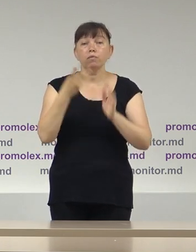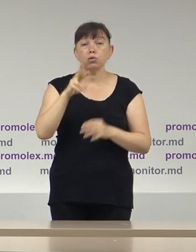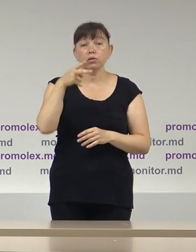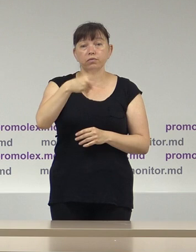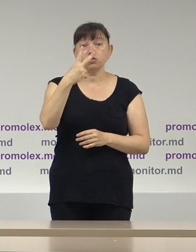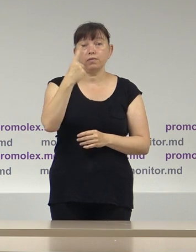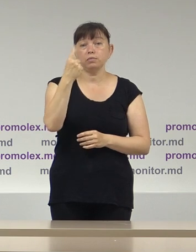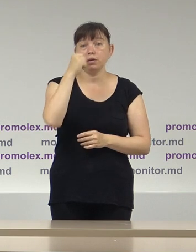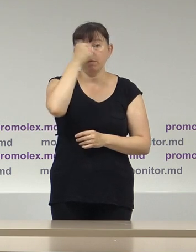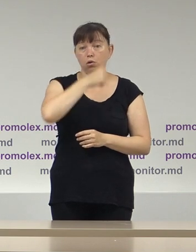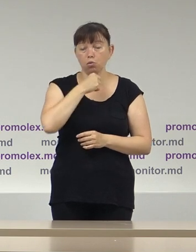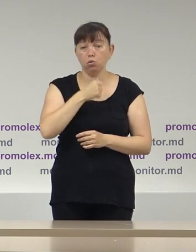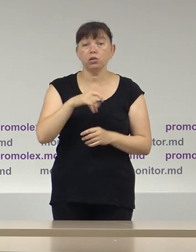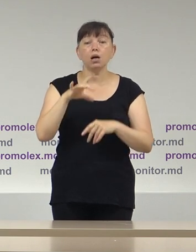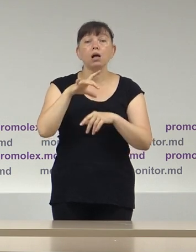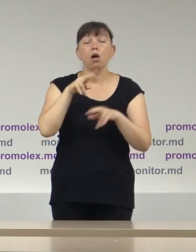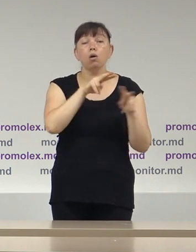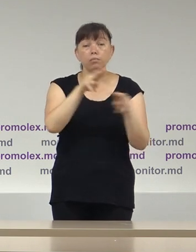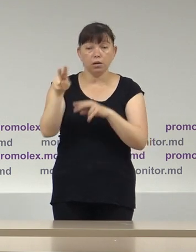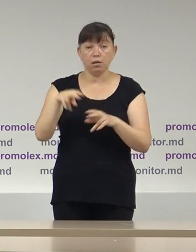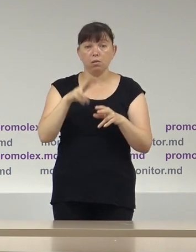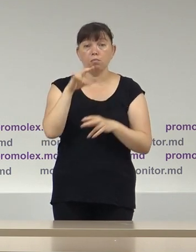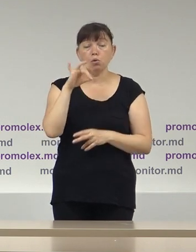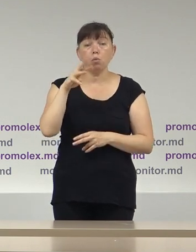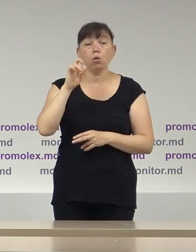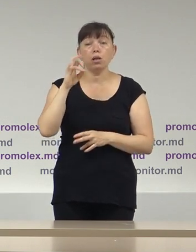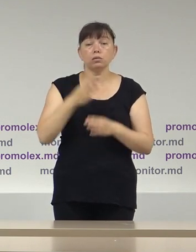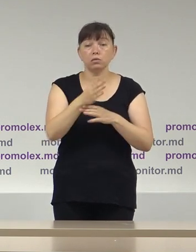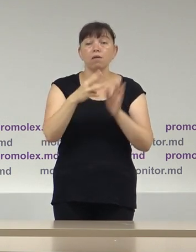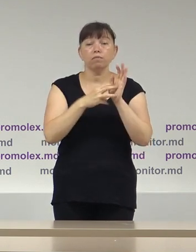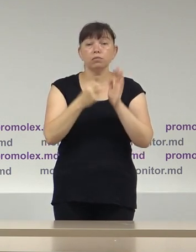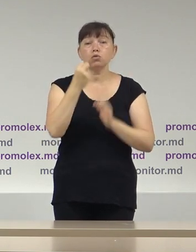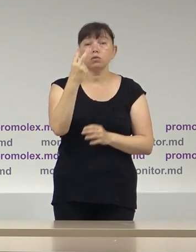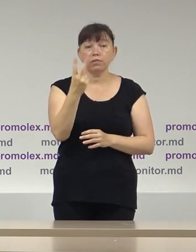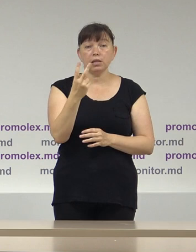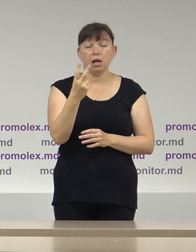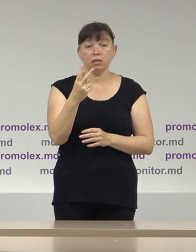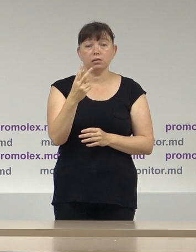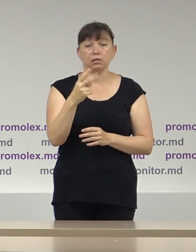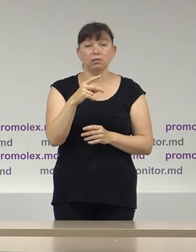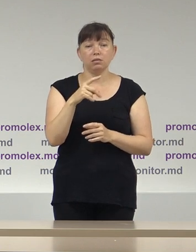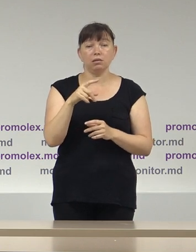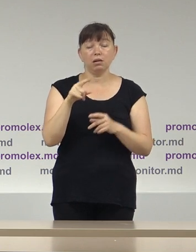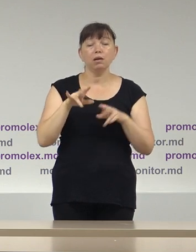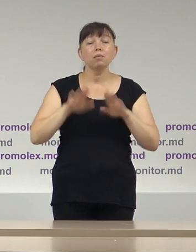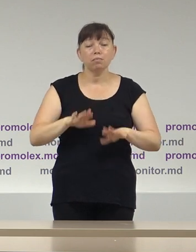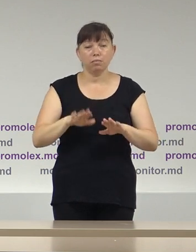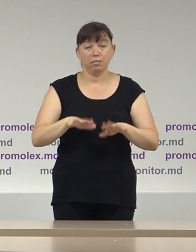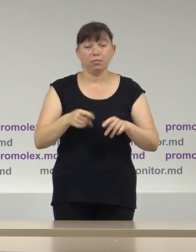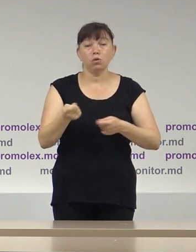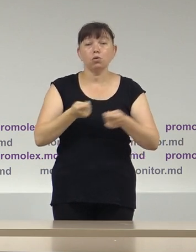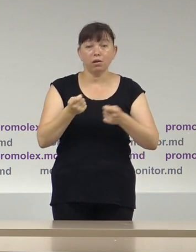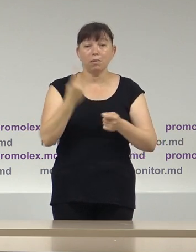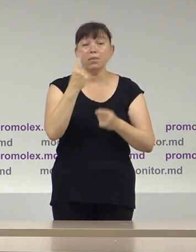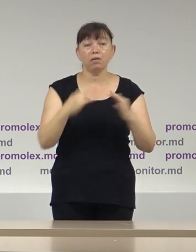2021 observatorii Promolex au vizitat 812 unități administrativi teritoriale din nivel 1.